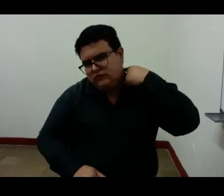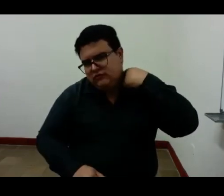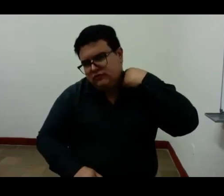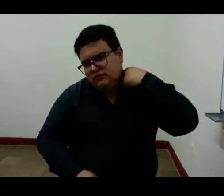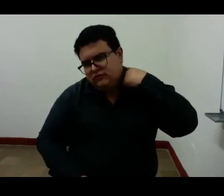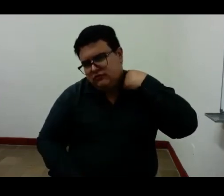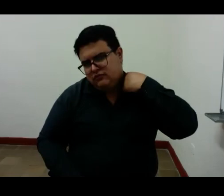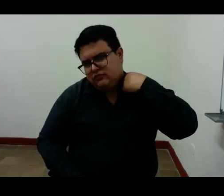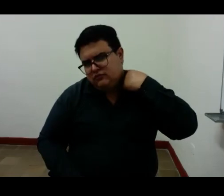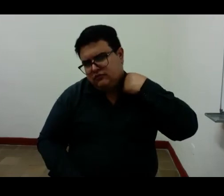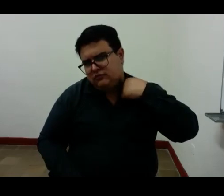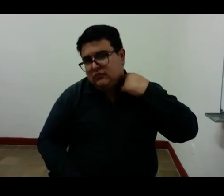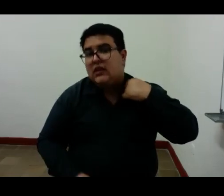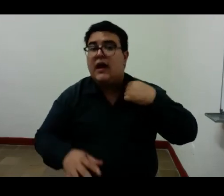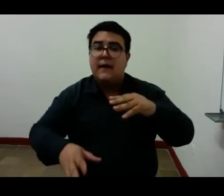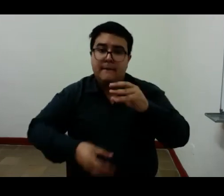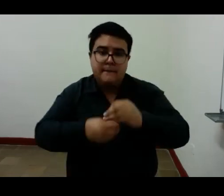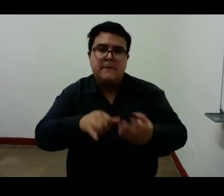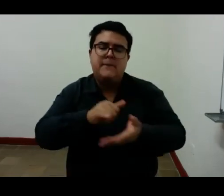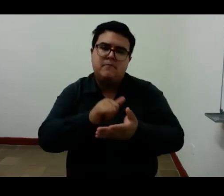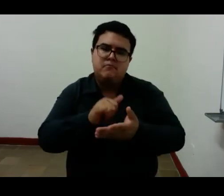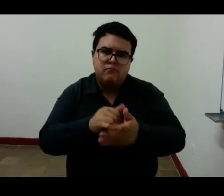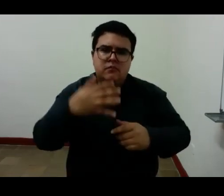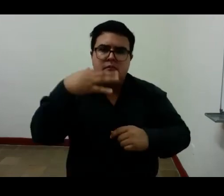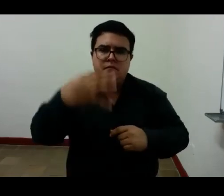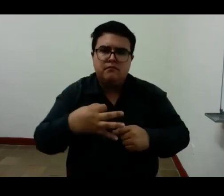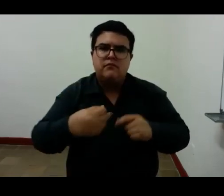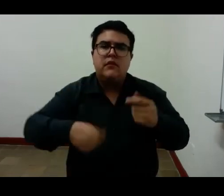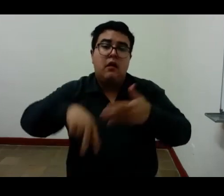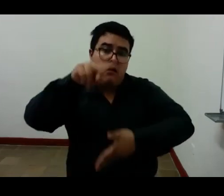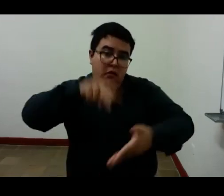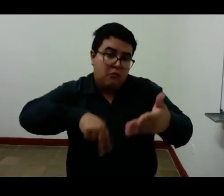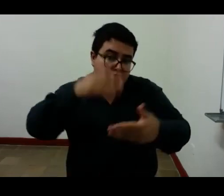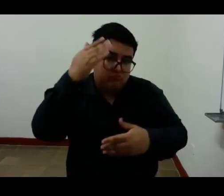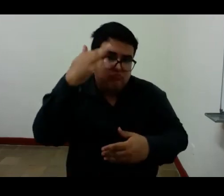y a propósito de esto puede leerse el